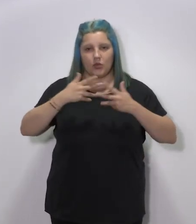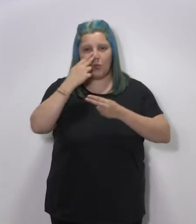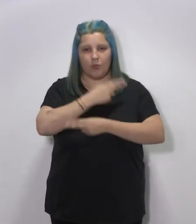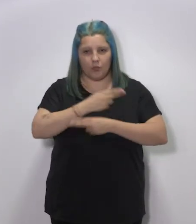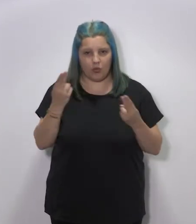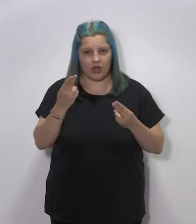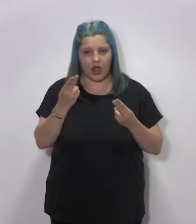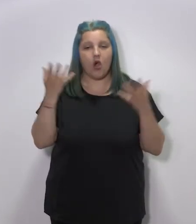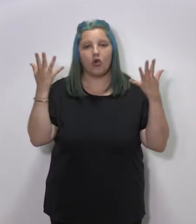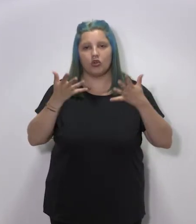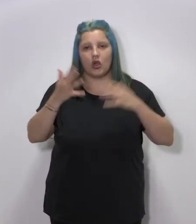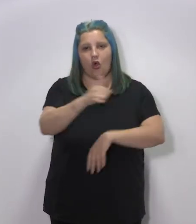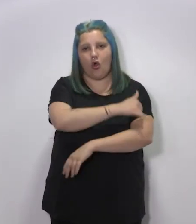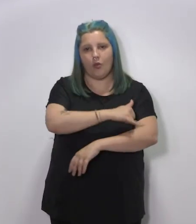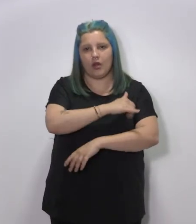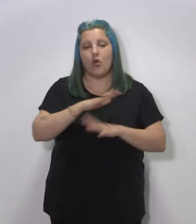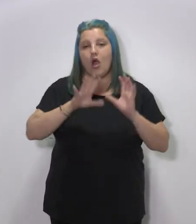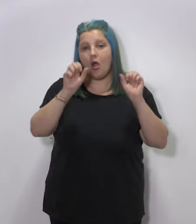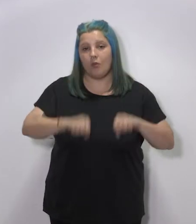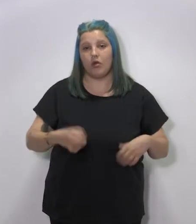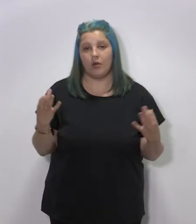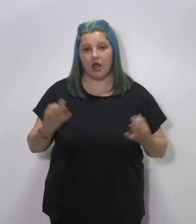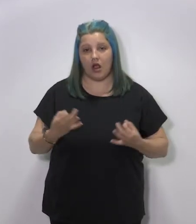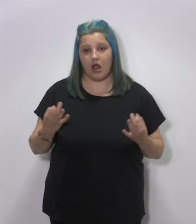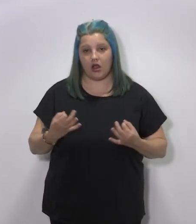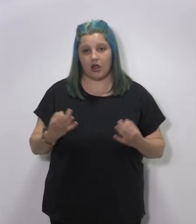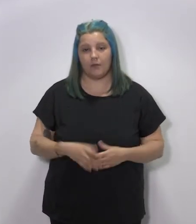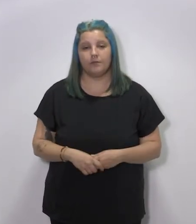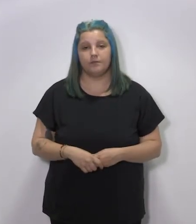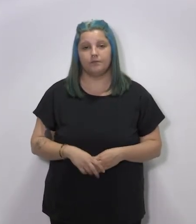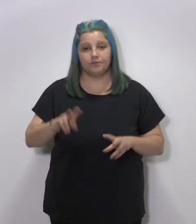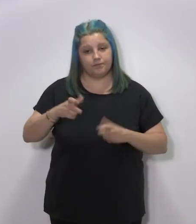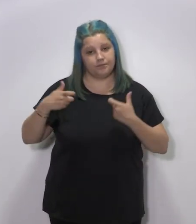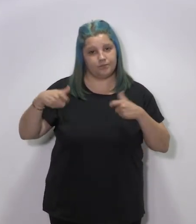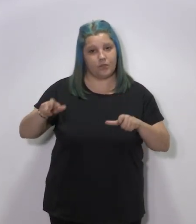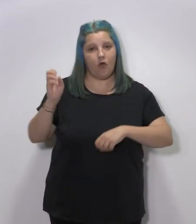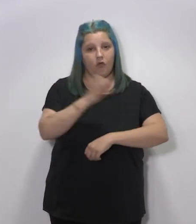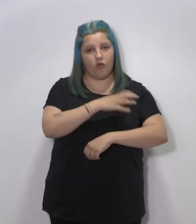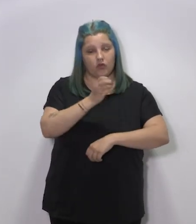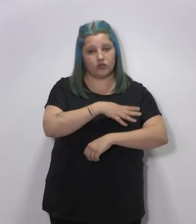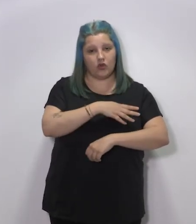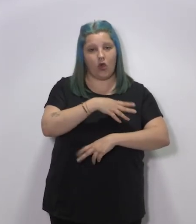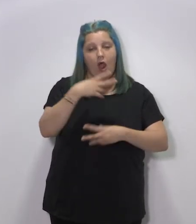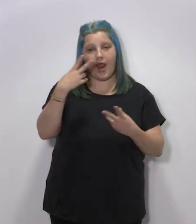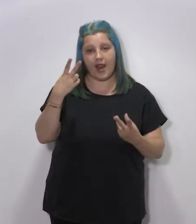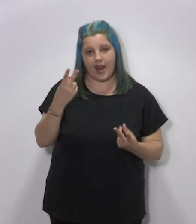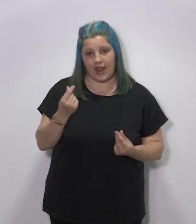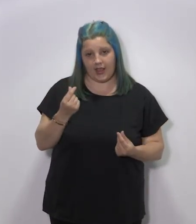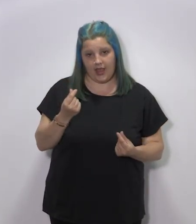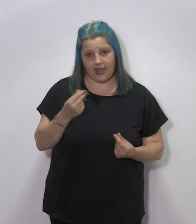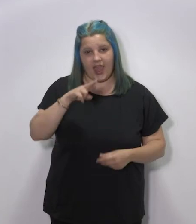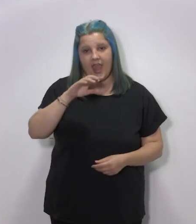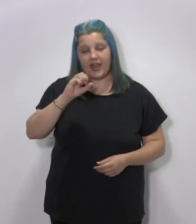Administración Pública, el Consejo de Gobierno ha aprobado la adhesión al compartimento Fondo de Liquidez